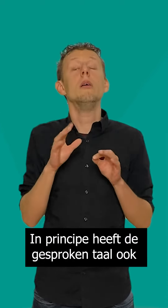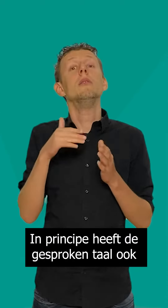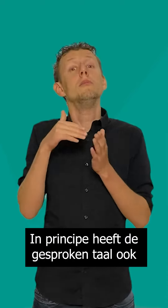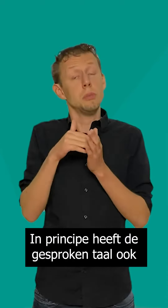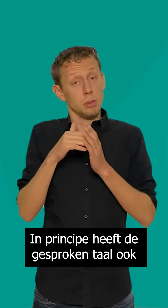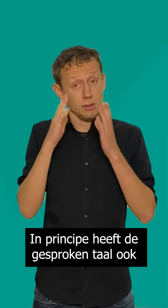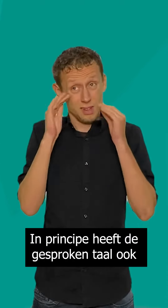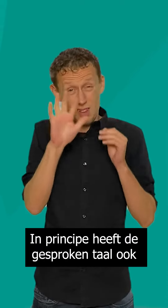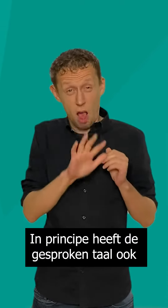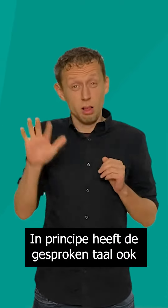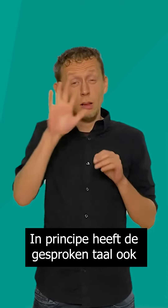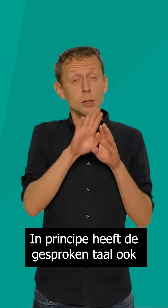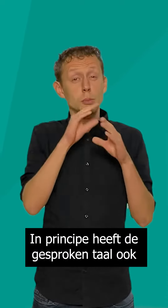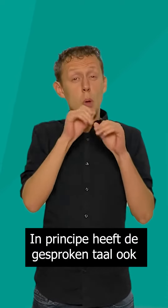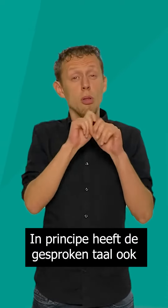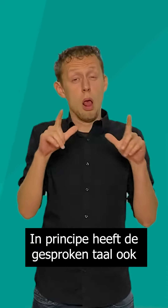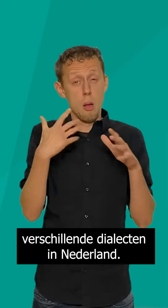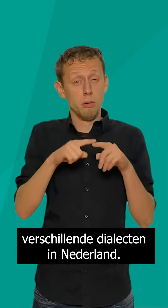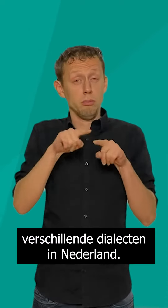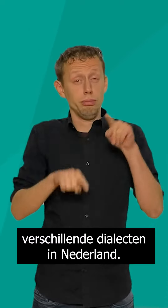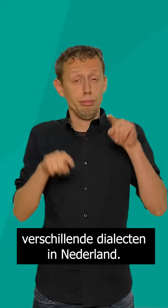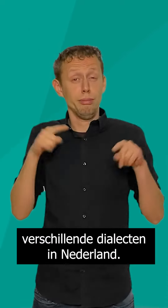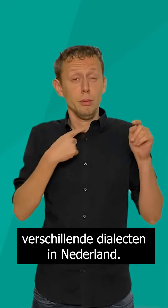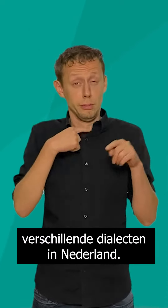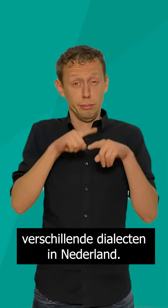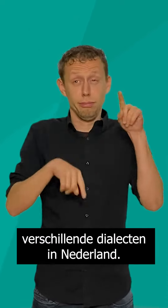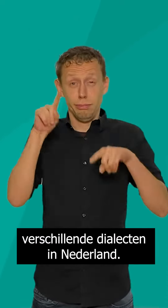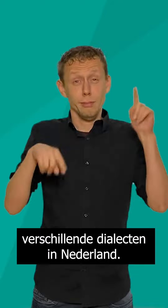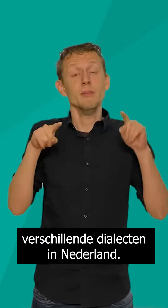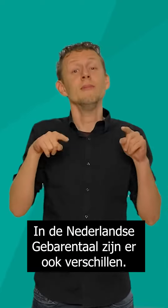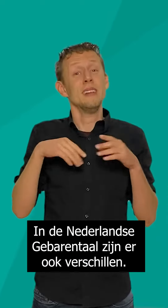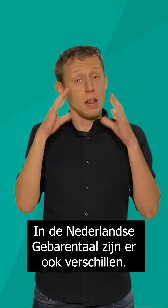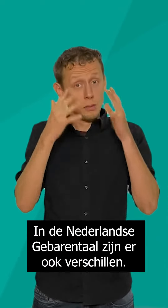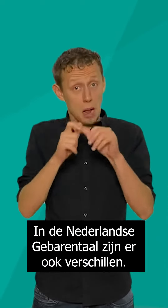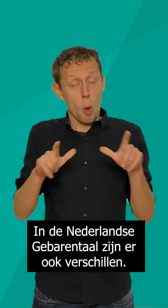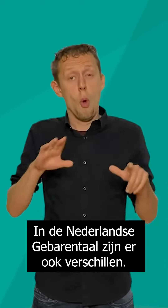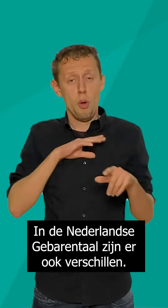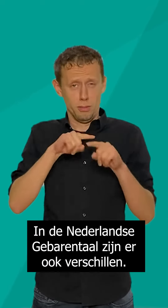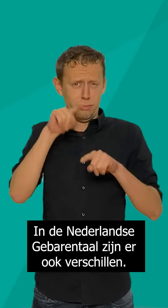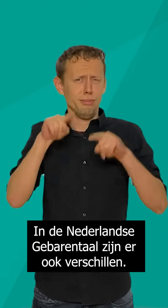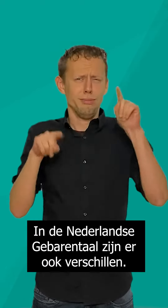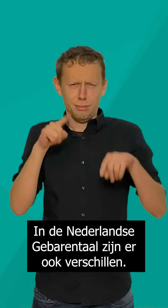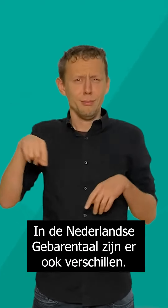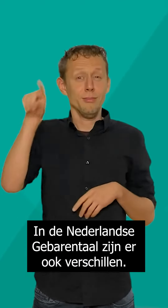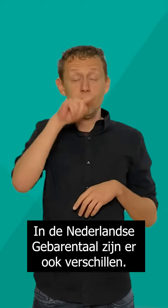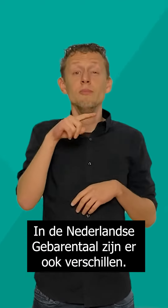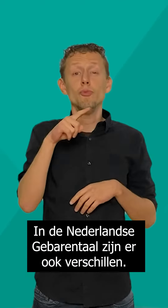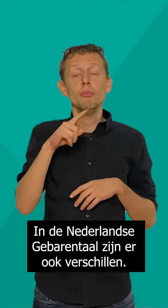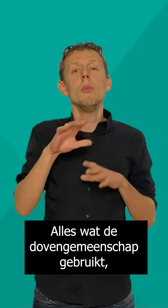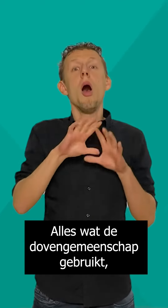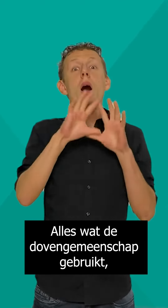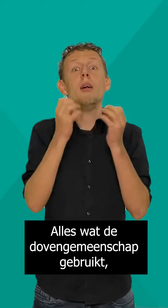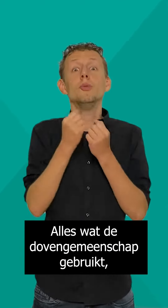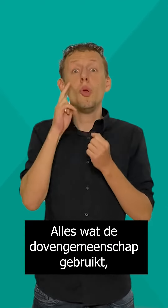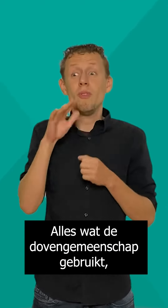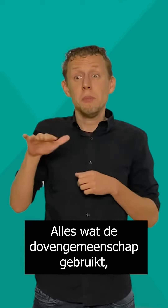de keuze, maar in gesproken talen zoals in Nederland geldt, geldt ook voor de gebarentalen dat we variatie hebben. Dus alles wat in de